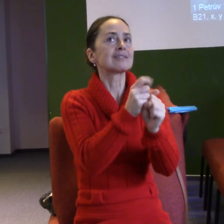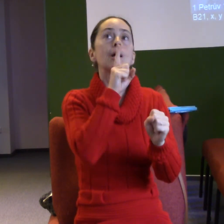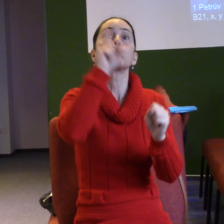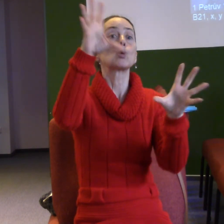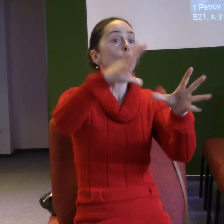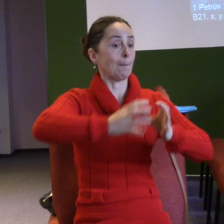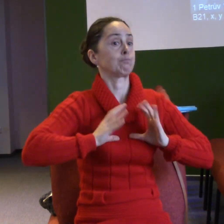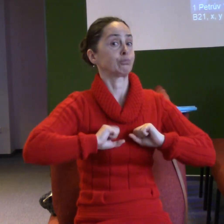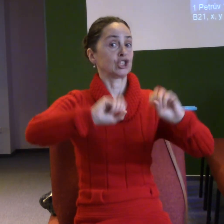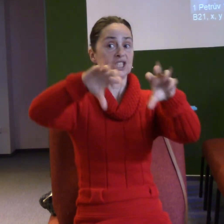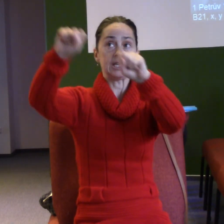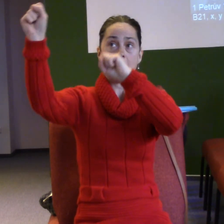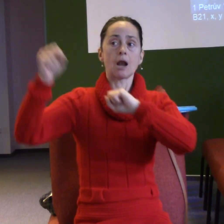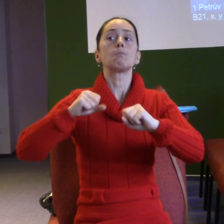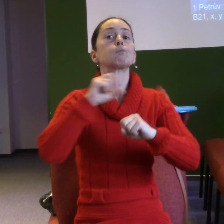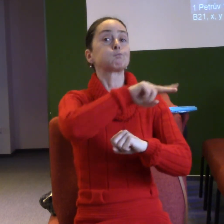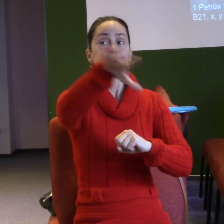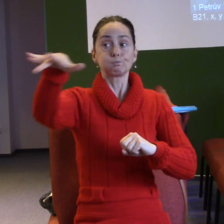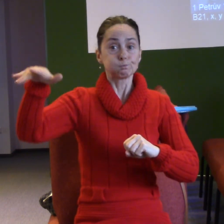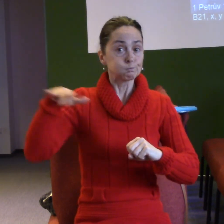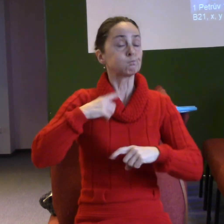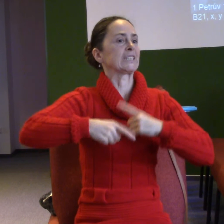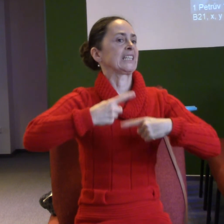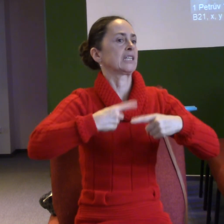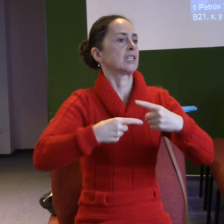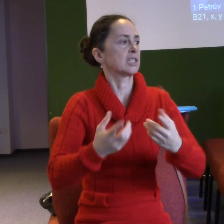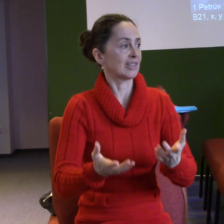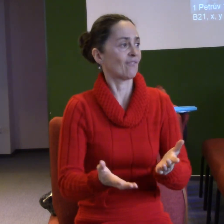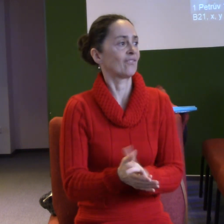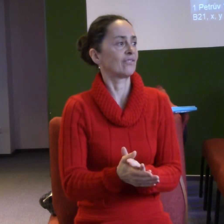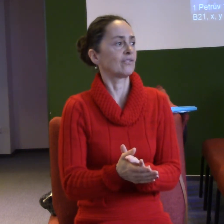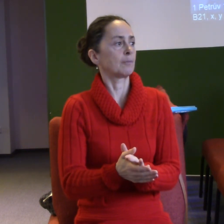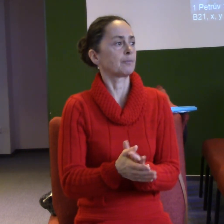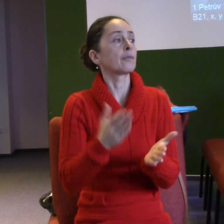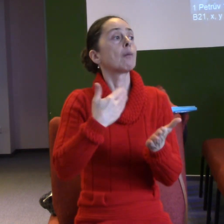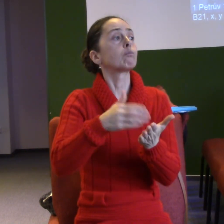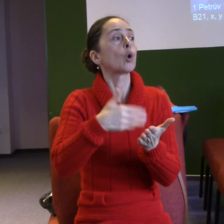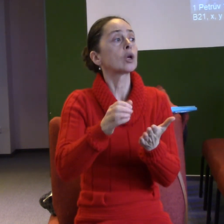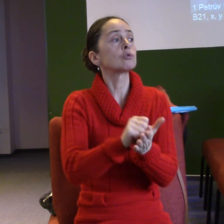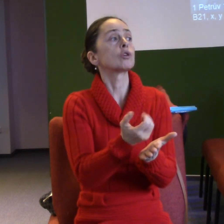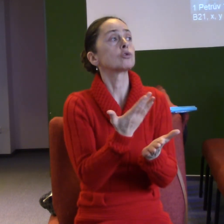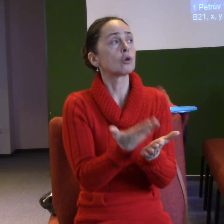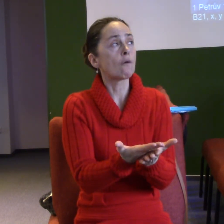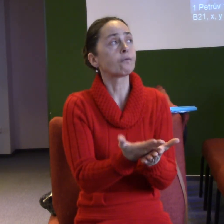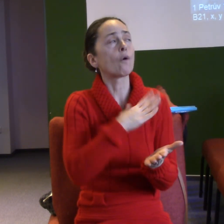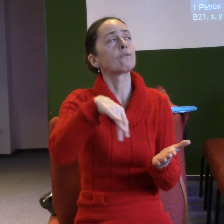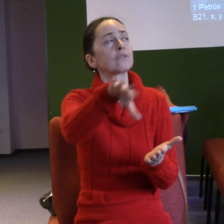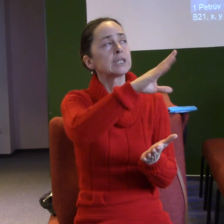dědictví, o tom by se dalo mluvit dlouho a pak pokračuje, kteří jste Boží mocí střeženi skrze